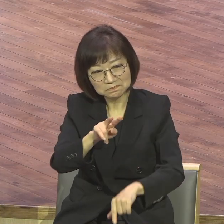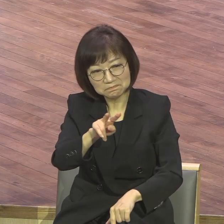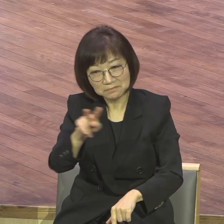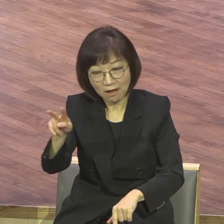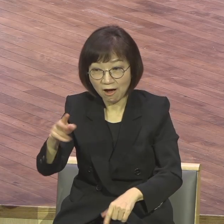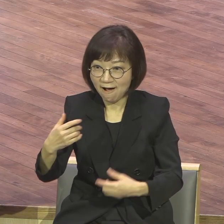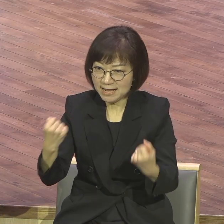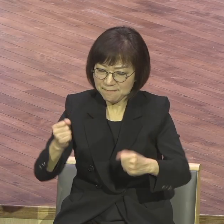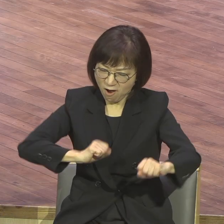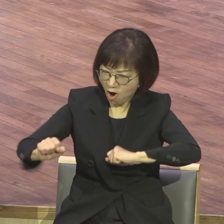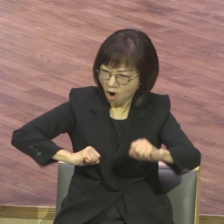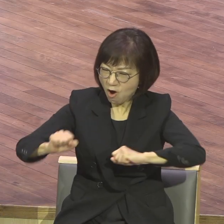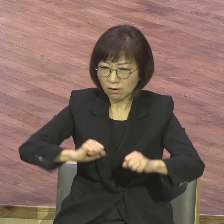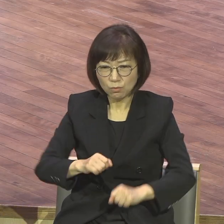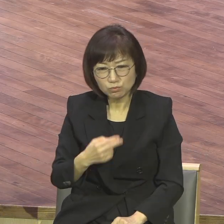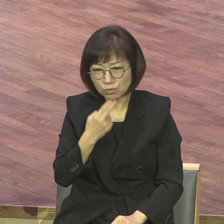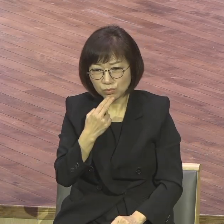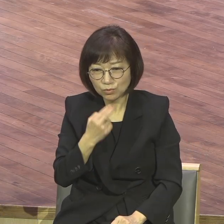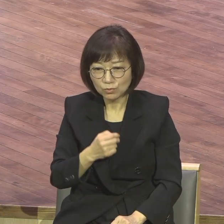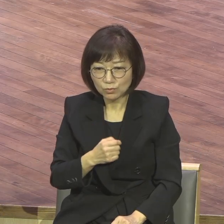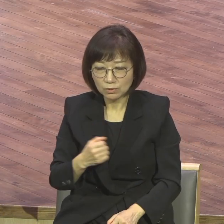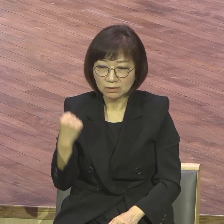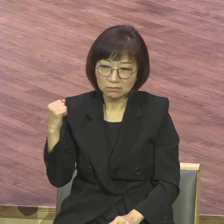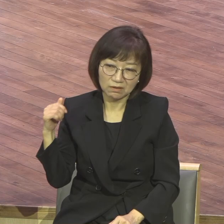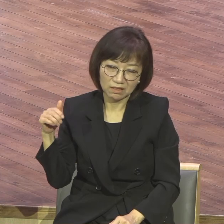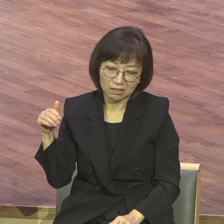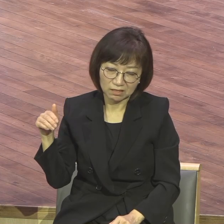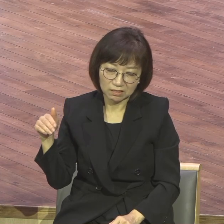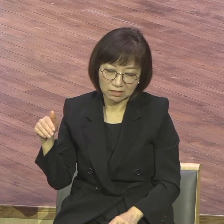먼 그런 문화가 되어버렸어요 매가리가 없어 사람들이